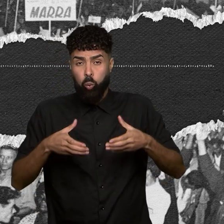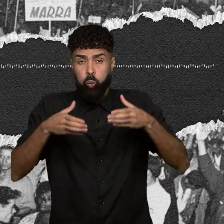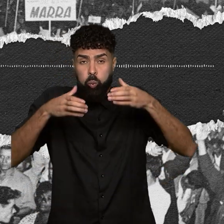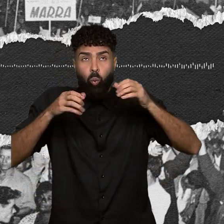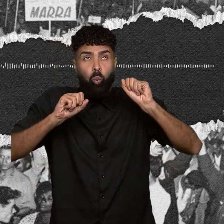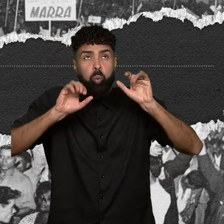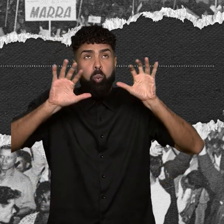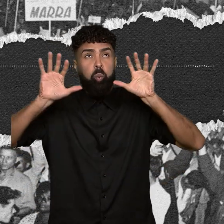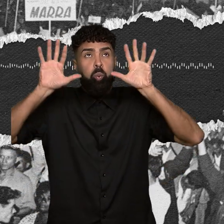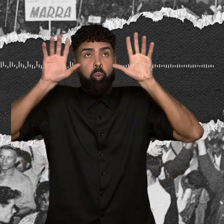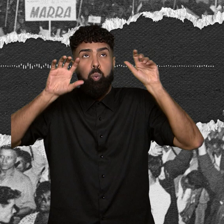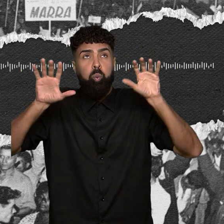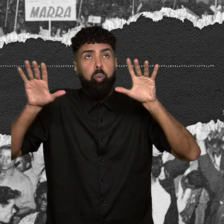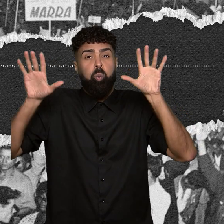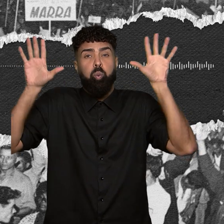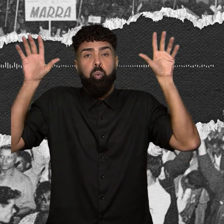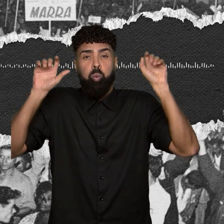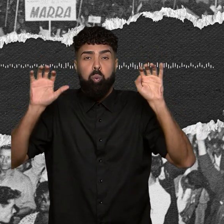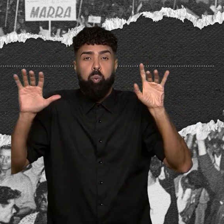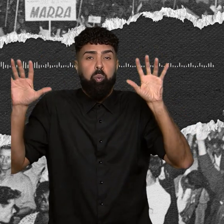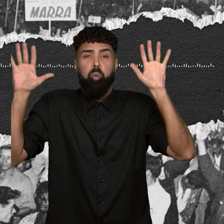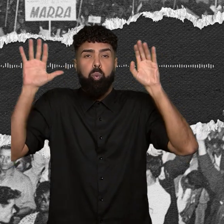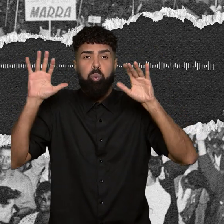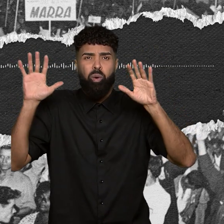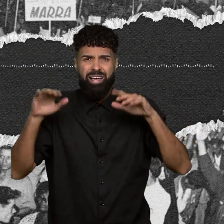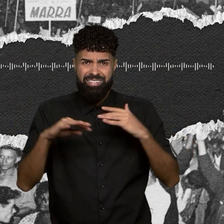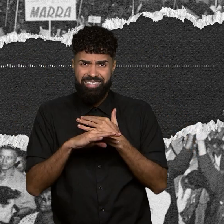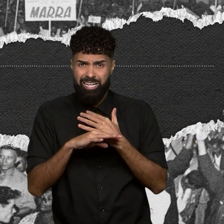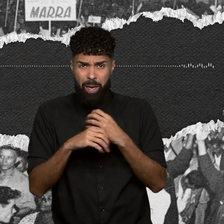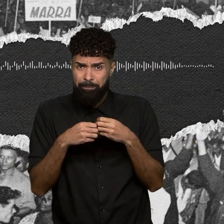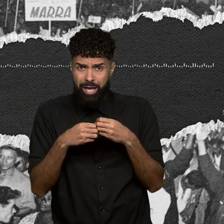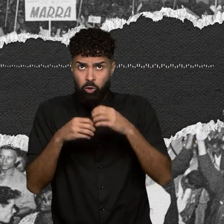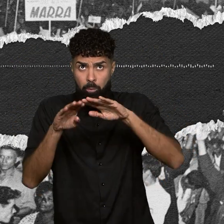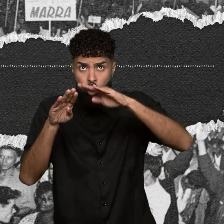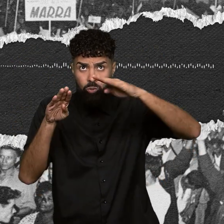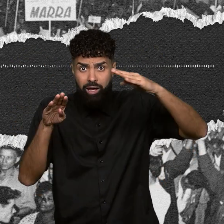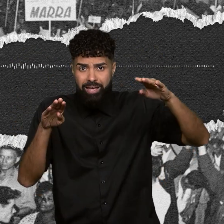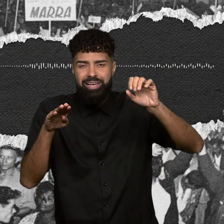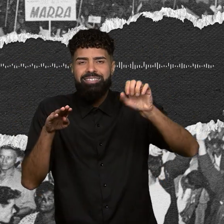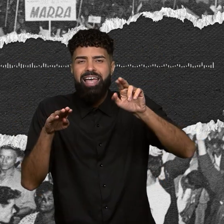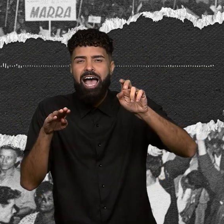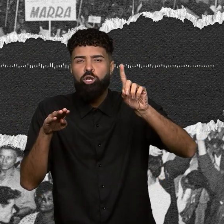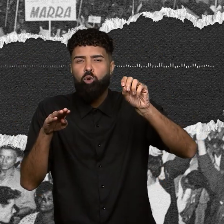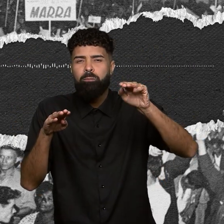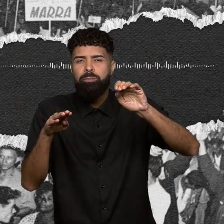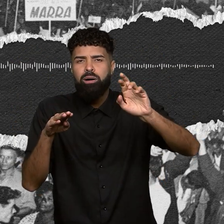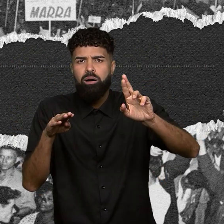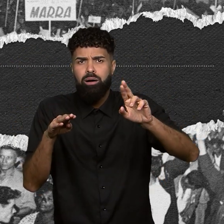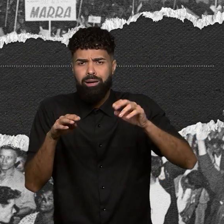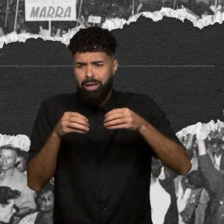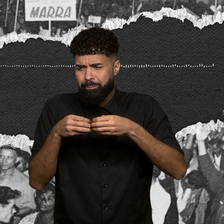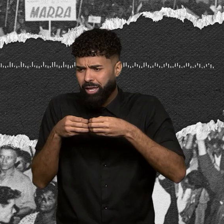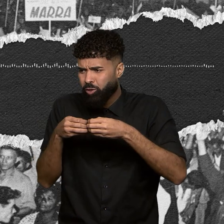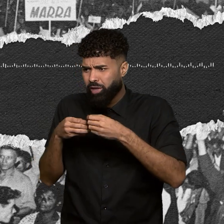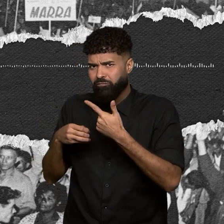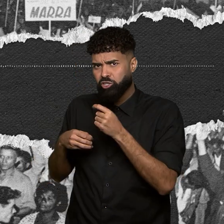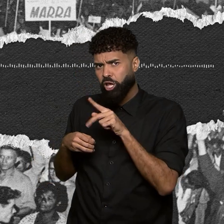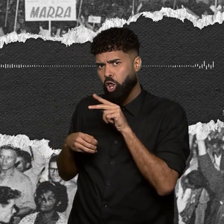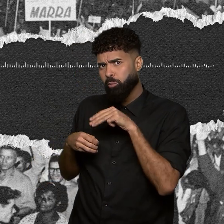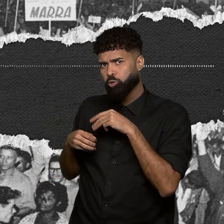os dias de uma cidade no pé de uma montanha à Serra do Mar e a menos de 20 quilômetros do litoral, de onde vem um vento constante